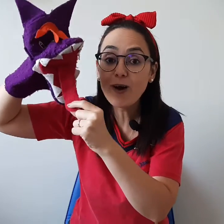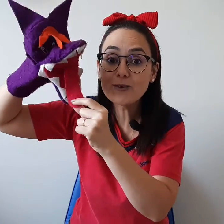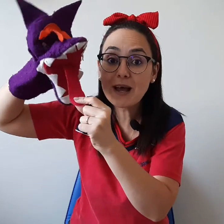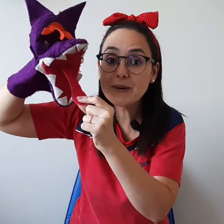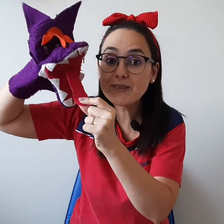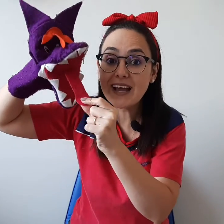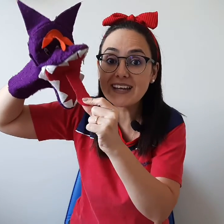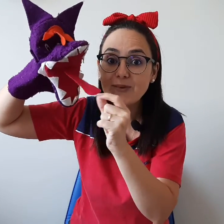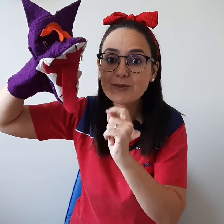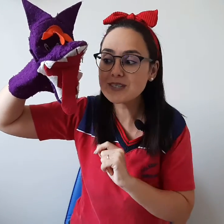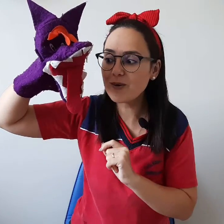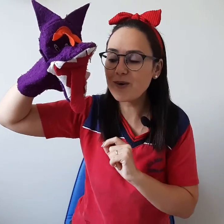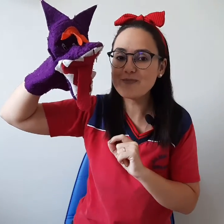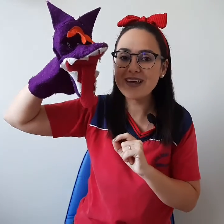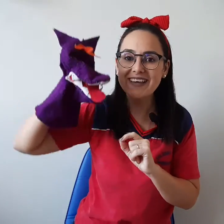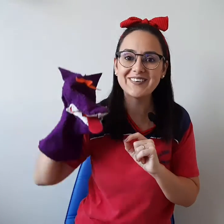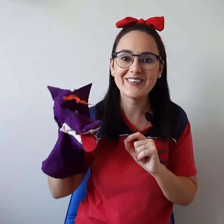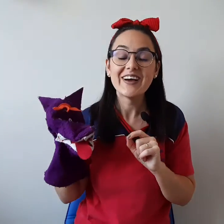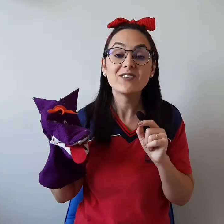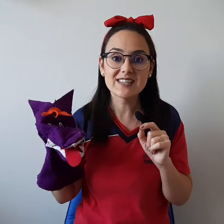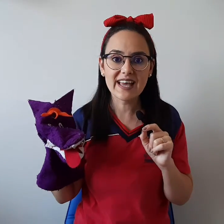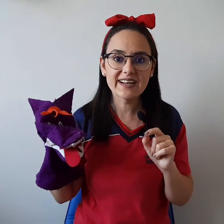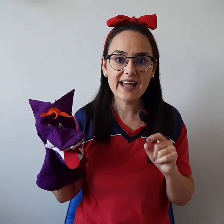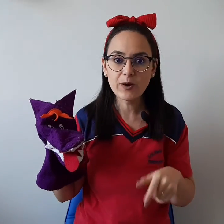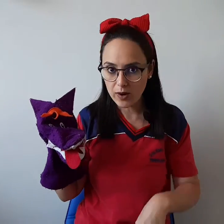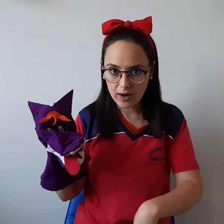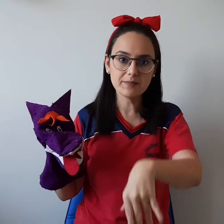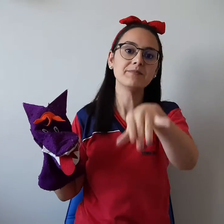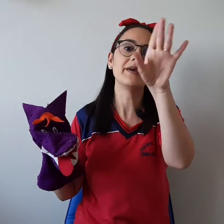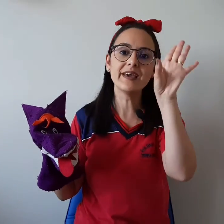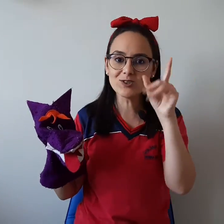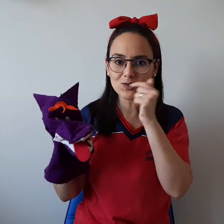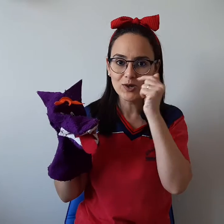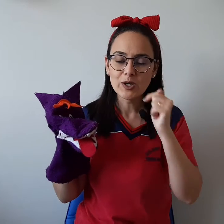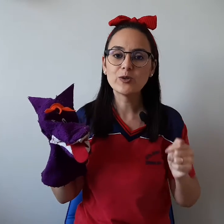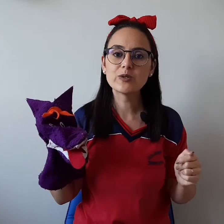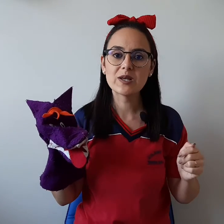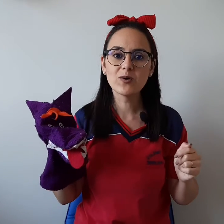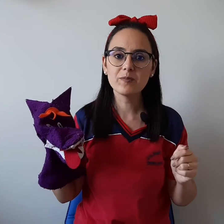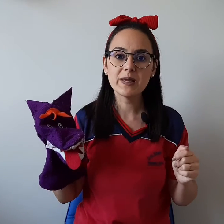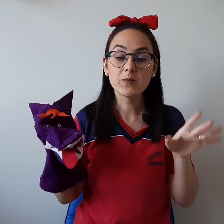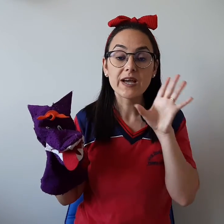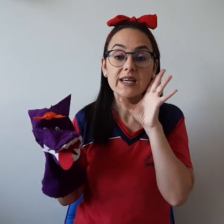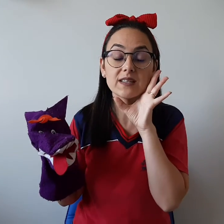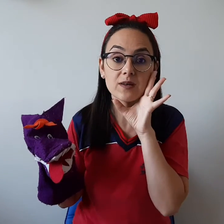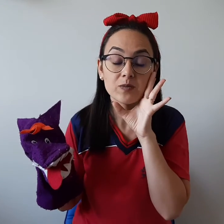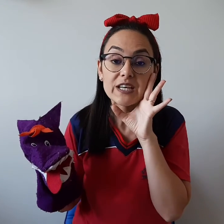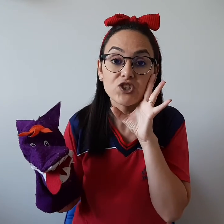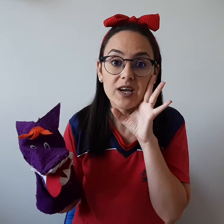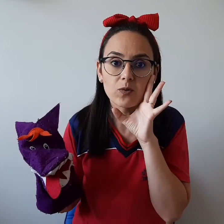Olha o tamanho da língua do Seu Lobinho! Vocês querem ganhar um lambeijo do Seu Lobinho? Então, chega